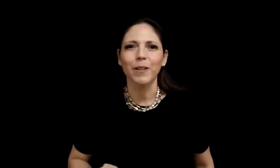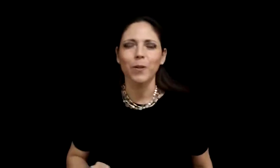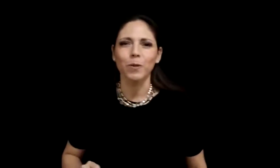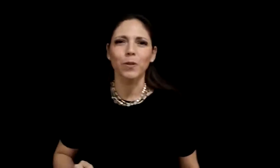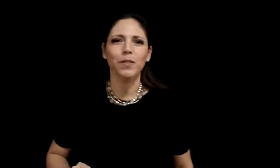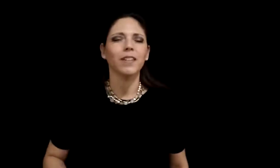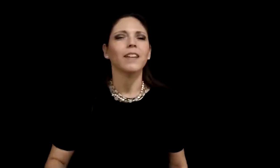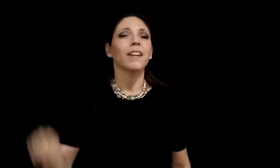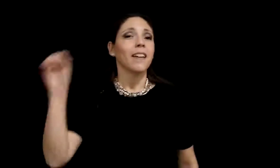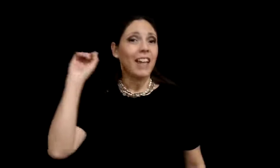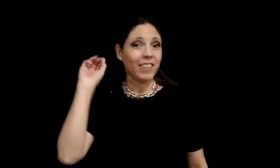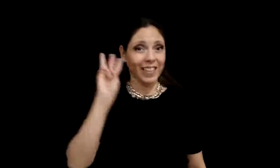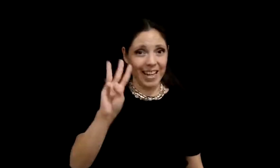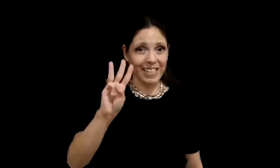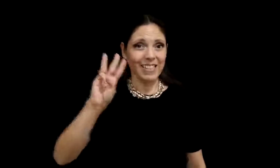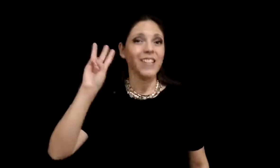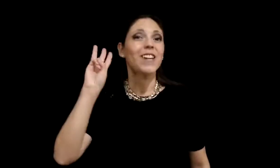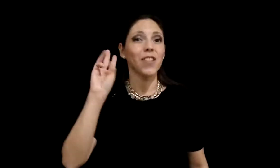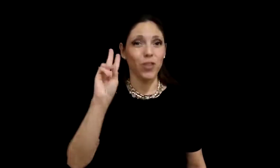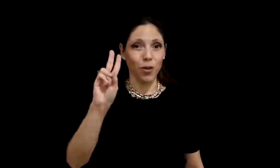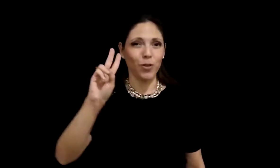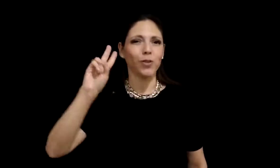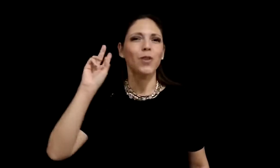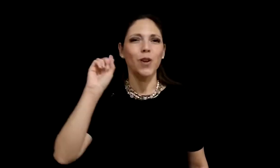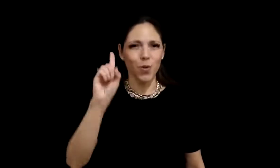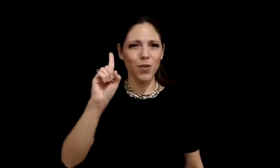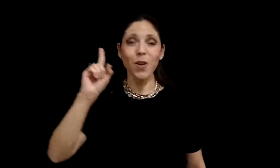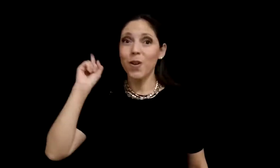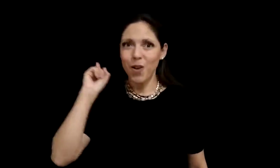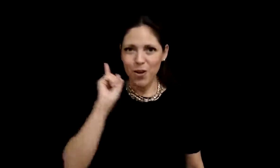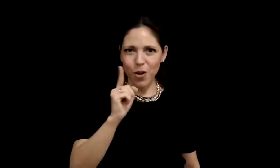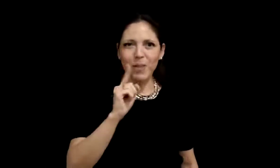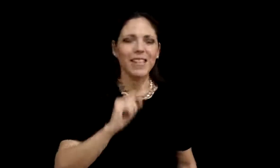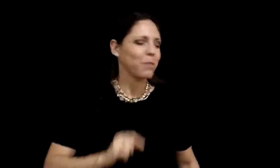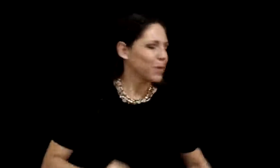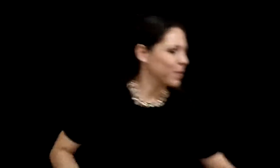leerlo juntos. En 3, 2, 1, comenzamos.